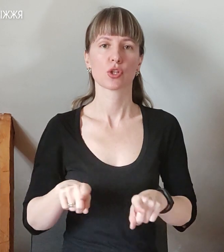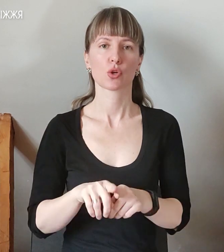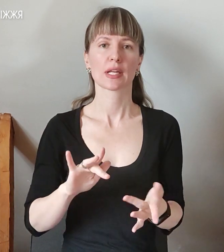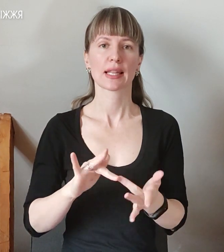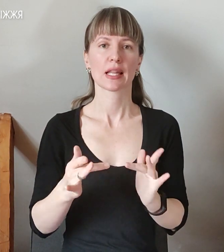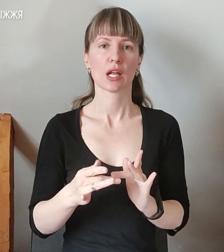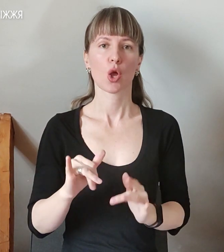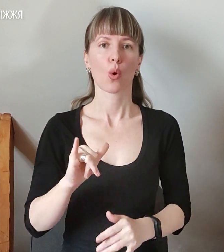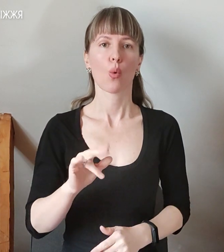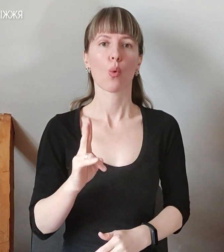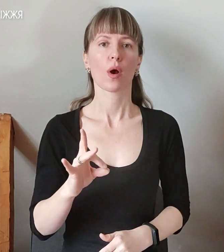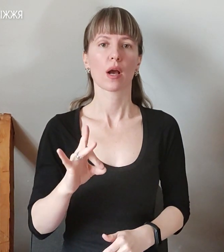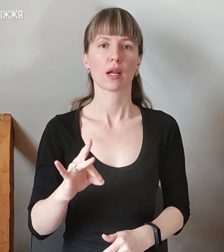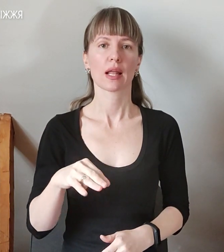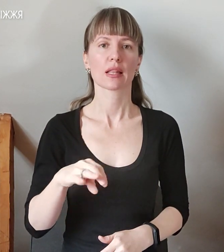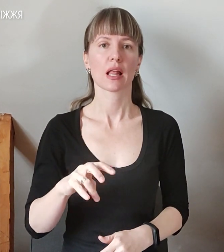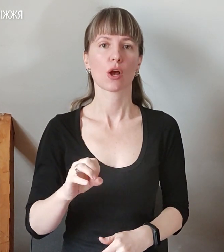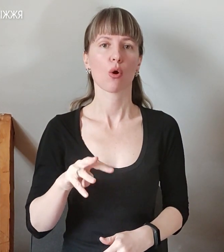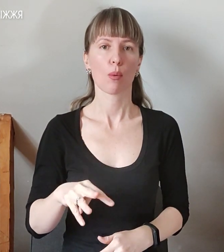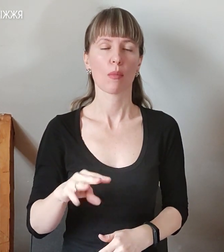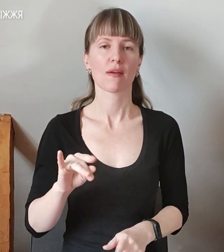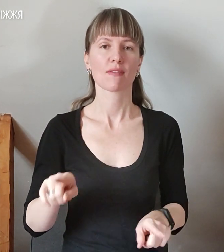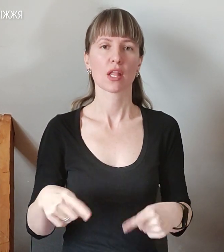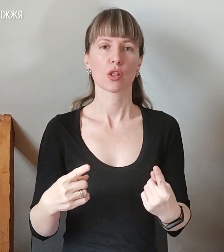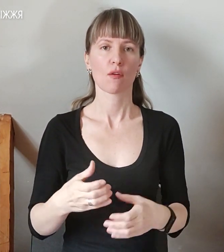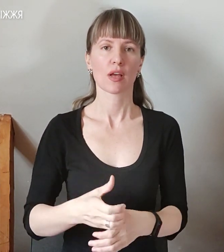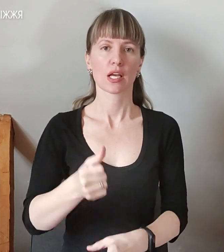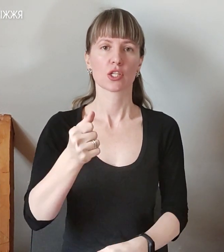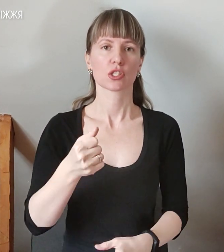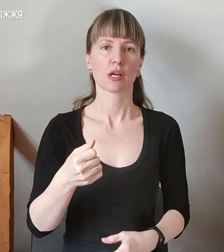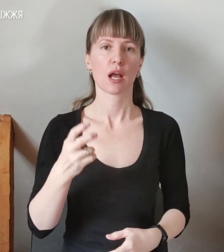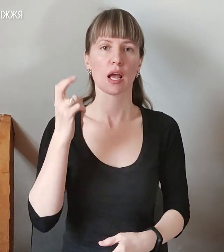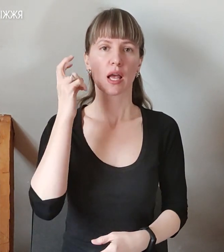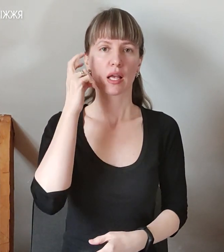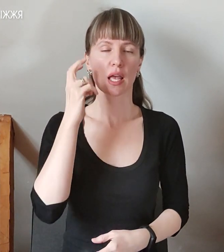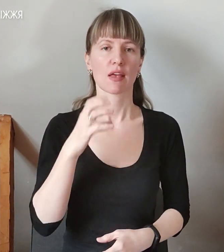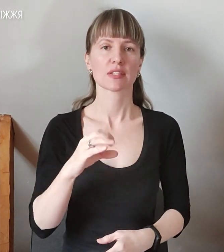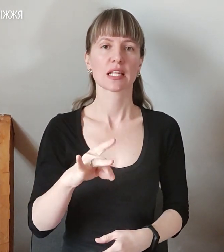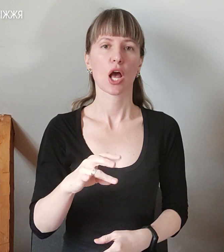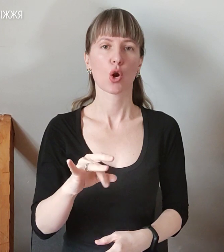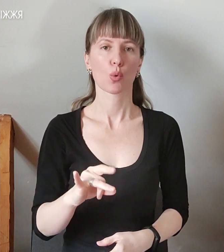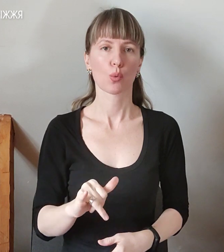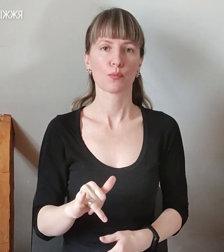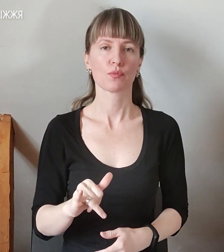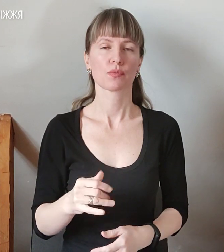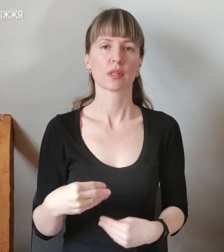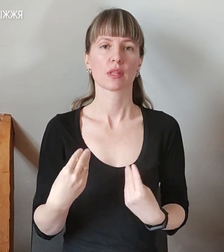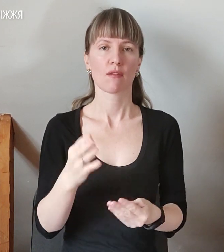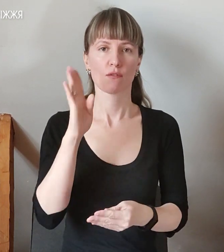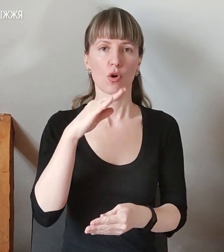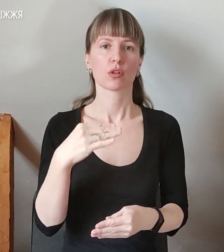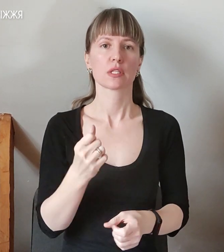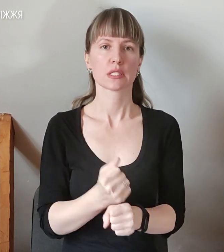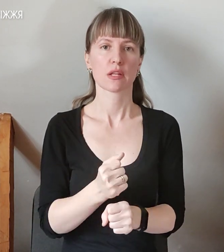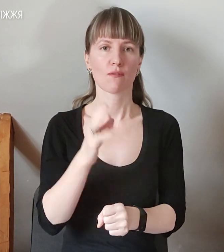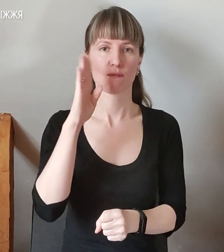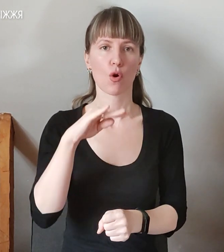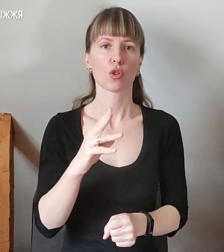Укртелекома та відновлена вишка Київстару. Пункт видачі води організували у водоканалі по вулиці Шевшенка.